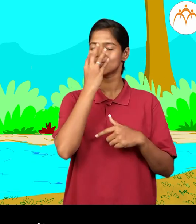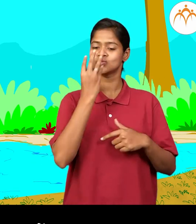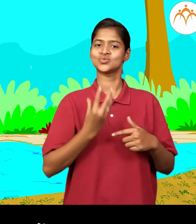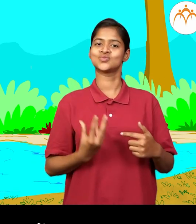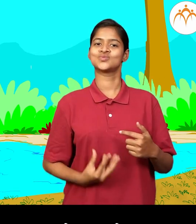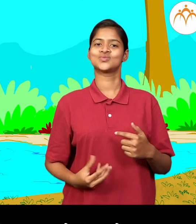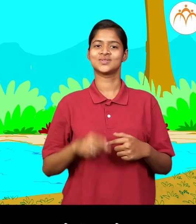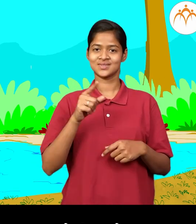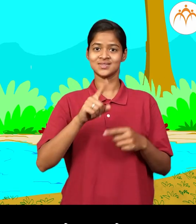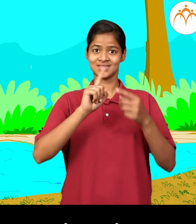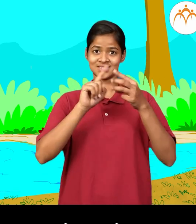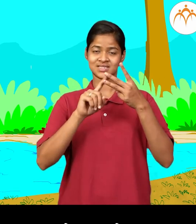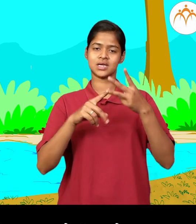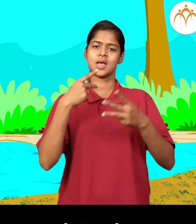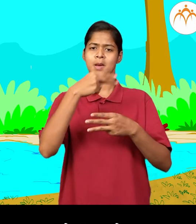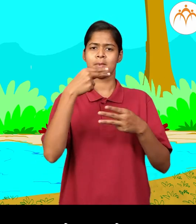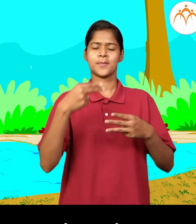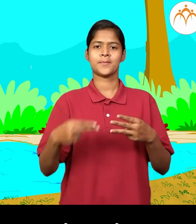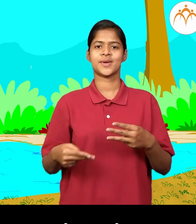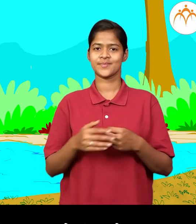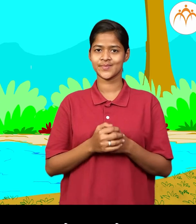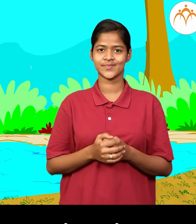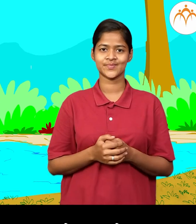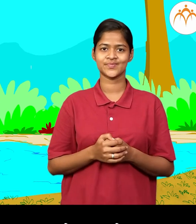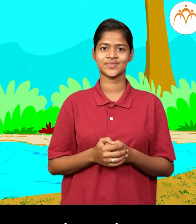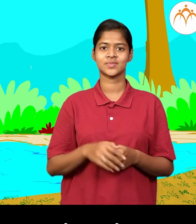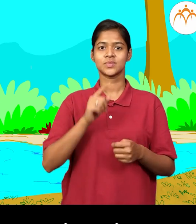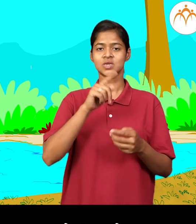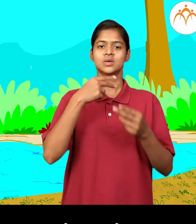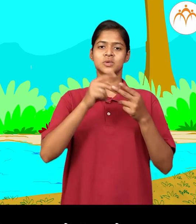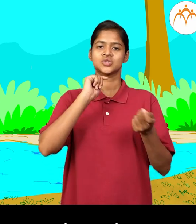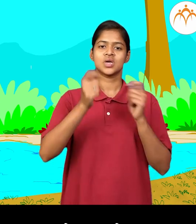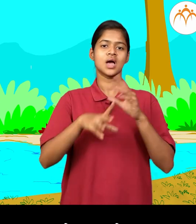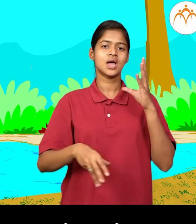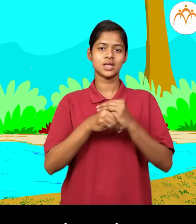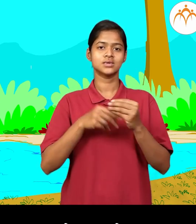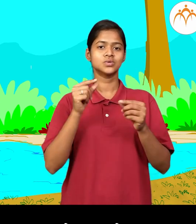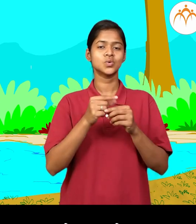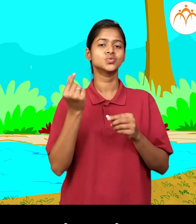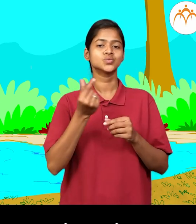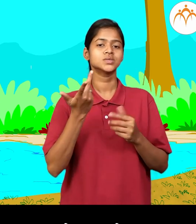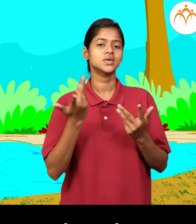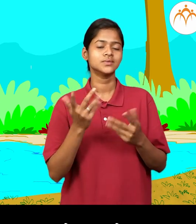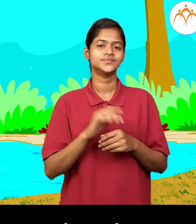आता, या नामान आईवजी कुणती सर्वनाम वापर तैतील ते बगूयात।